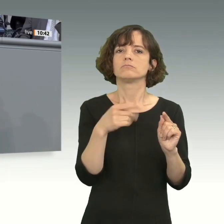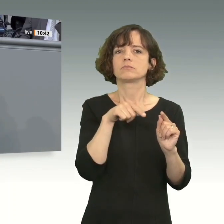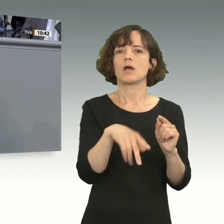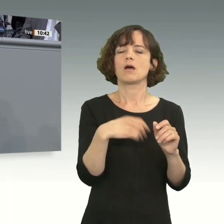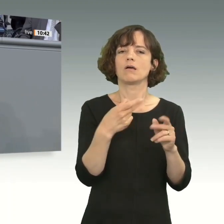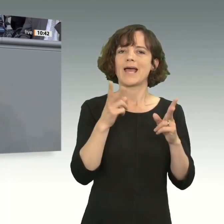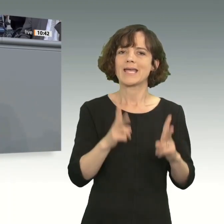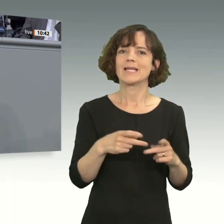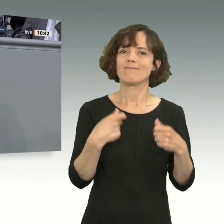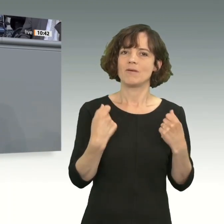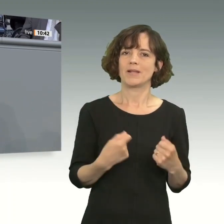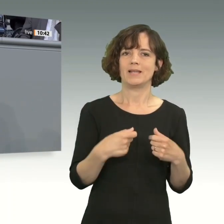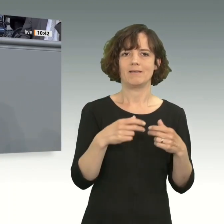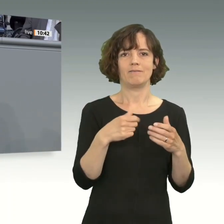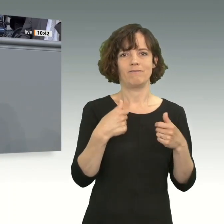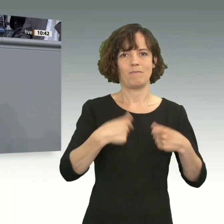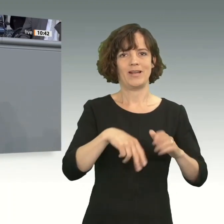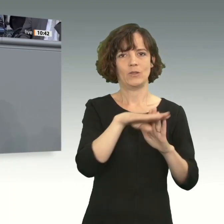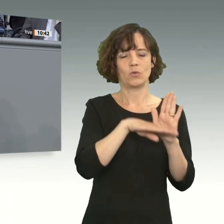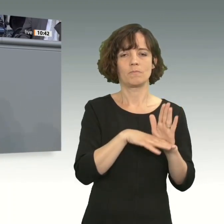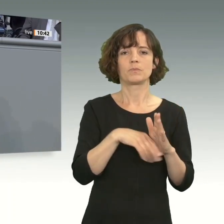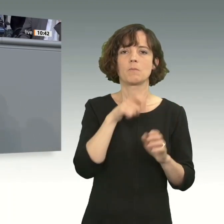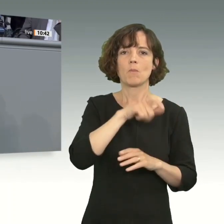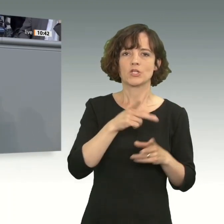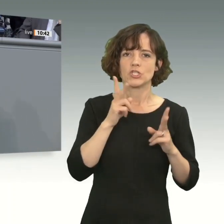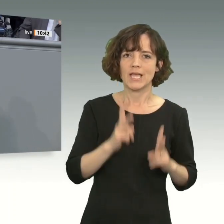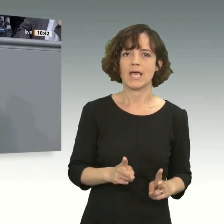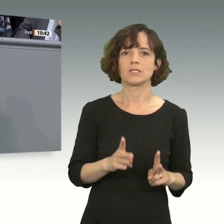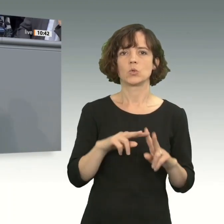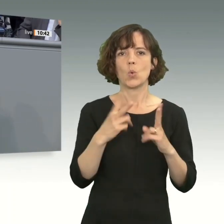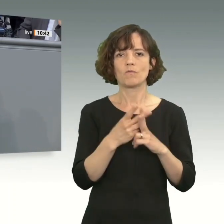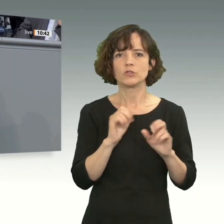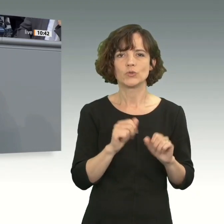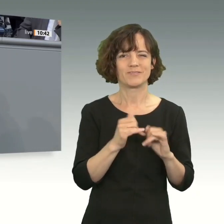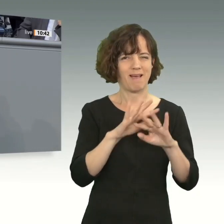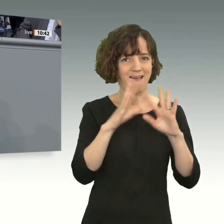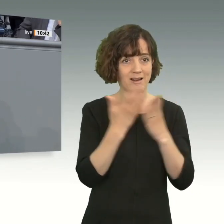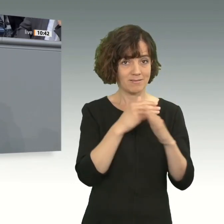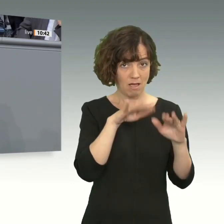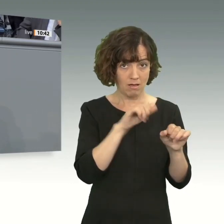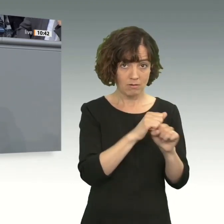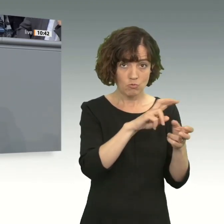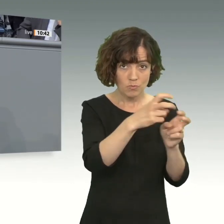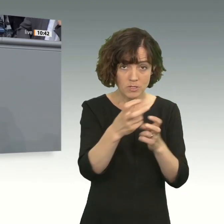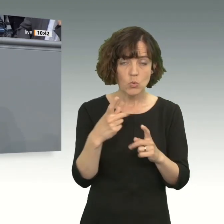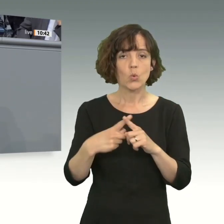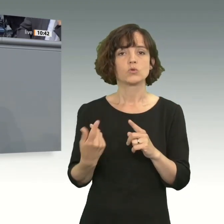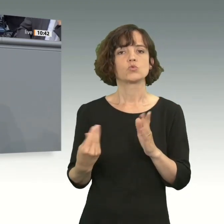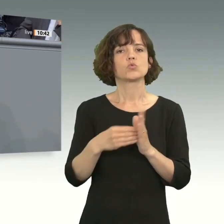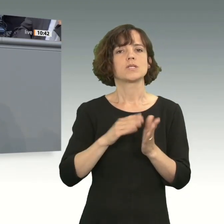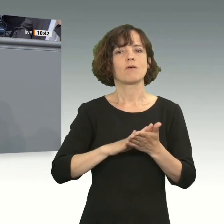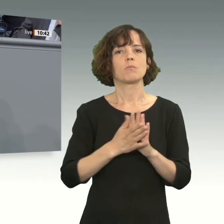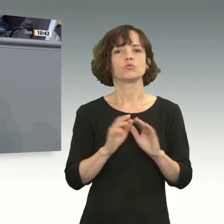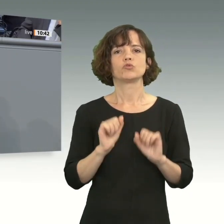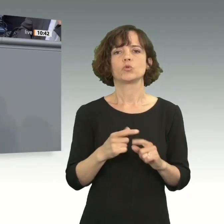rechtlich verbindliche Verpflichtungen zum Umwelt-, Sozial- und Menschenrechtsschutz eingegangen werden und eine praktisch durchsetzbare Zusatzvereinbarung zum